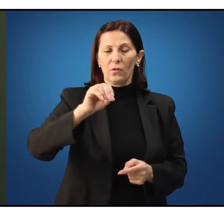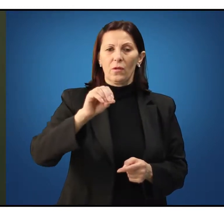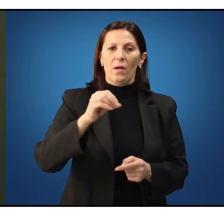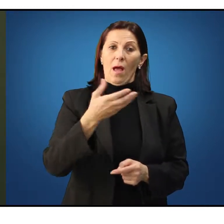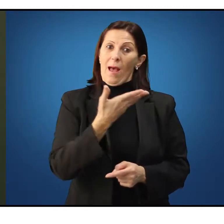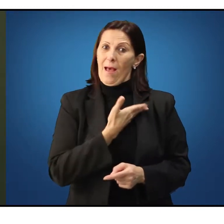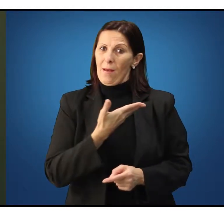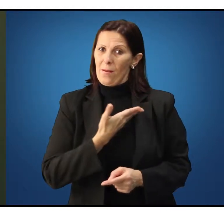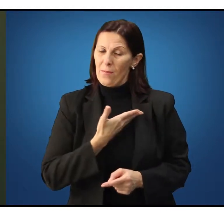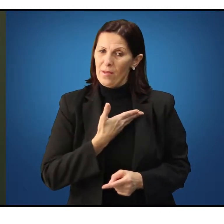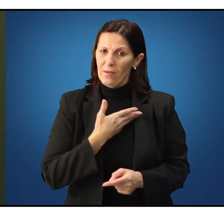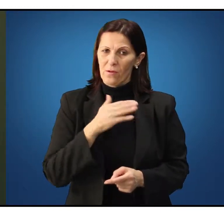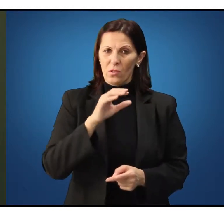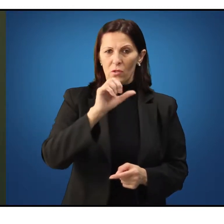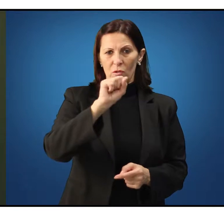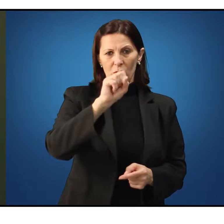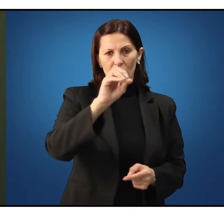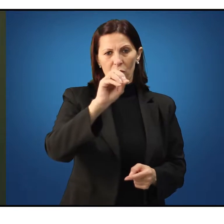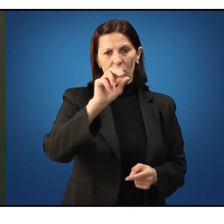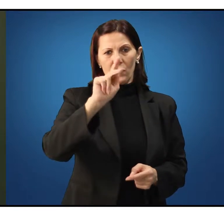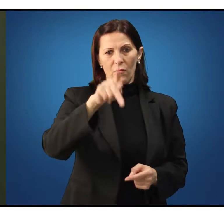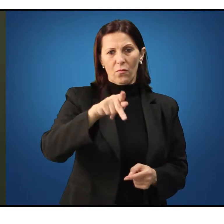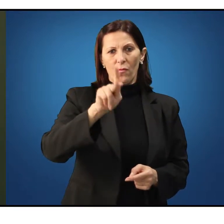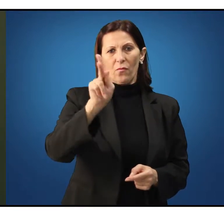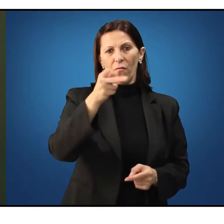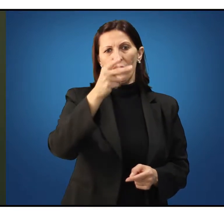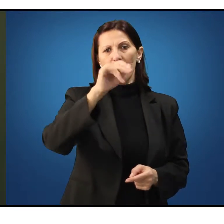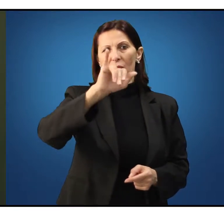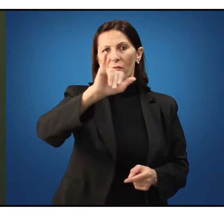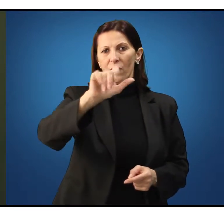latinamente traduzido por sabedoria.